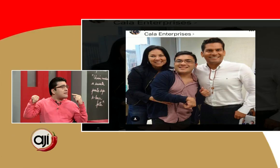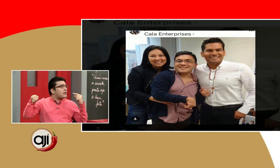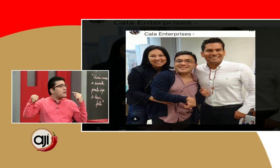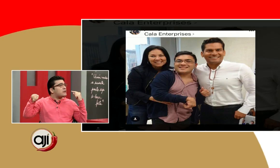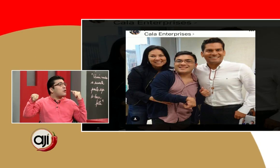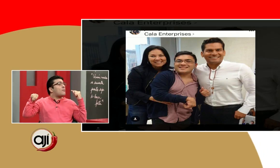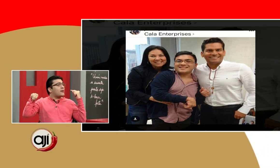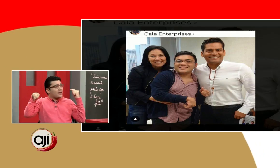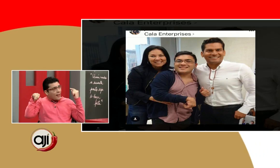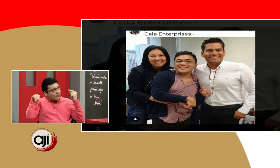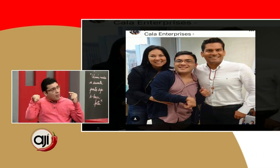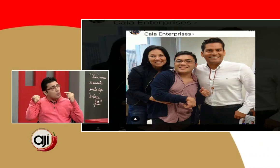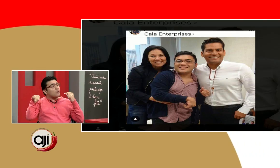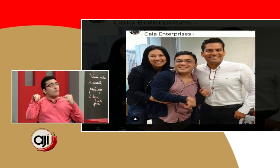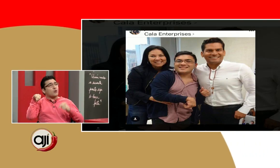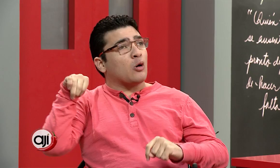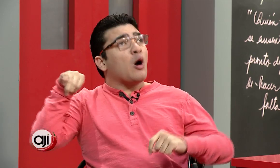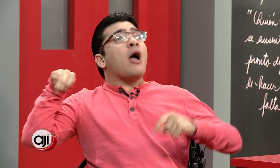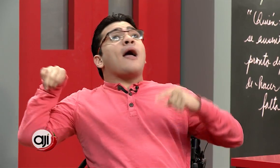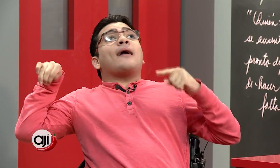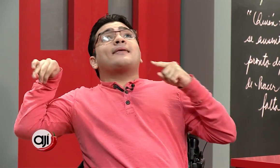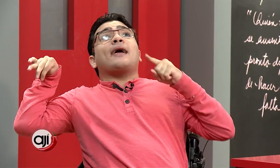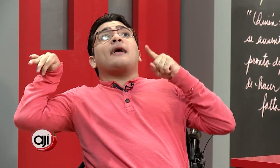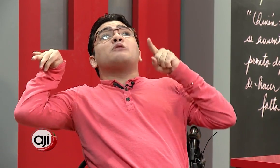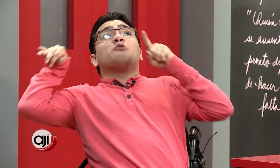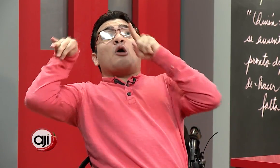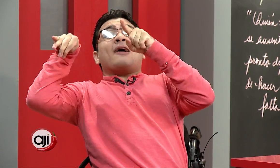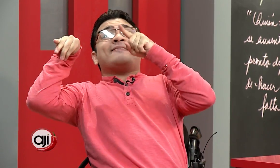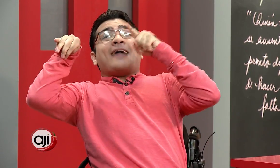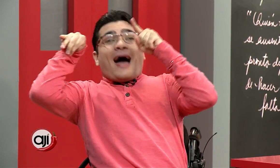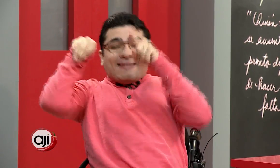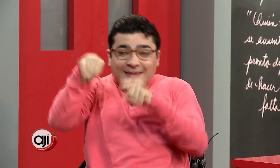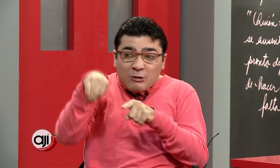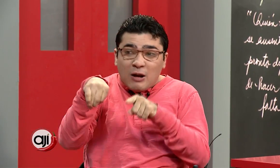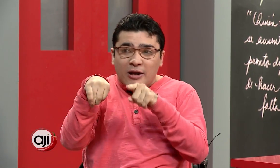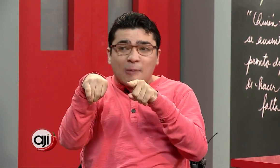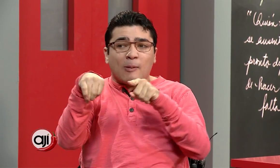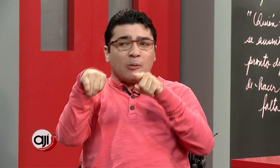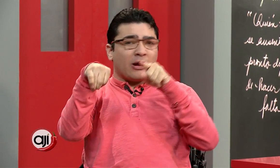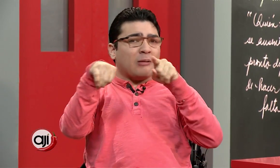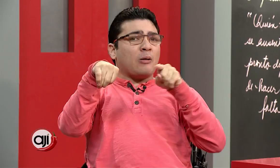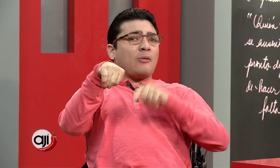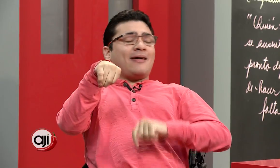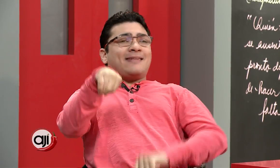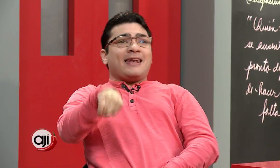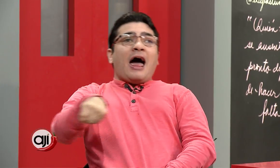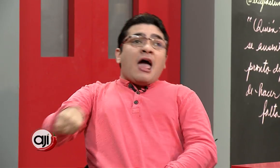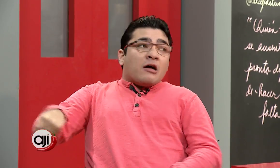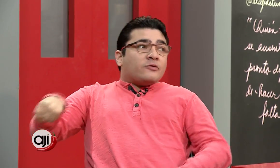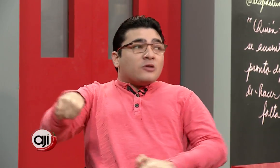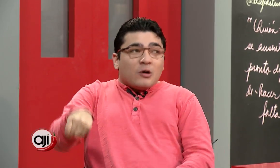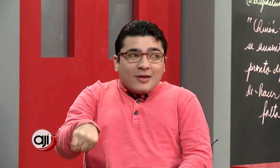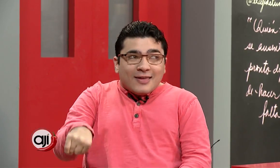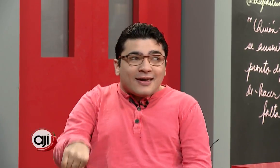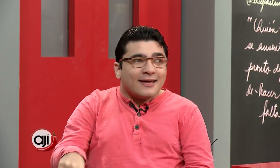se ha venido percatando un poco que no es hacer una rampa, por ejemplo, por hacerla. Sino que tiene que